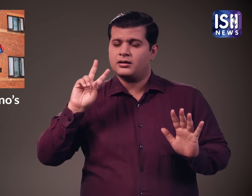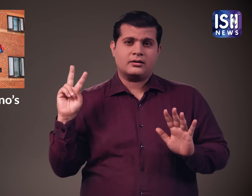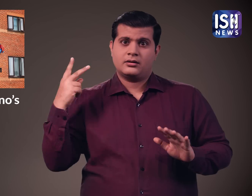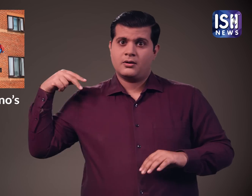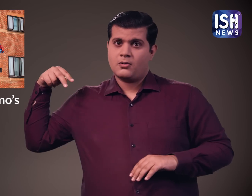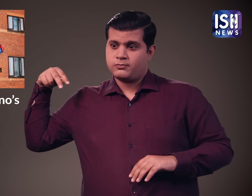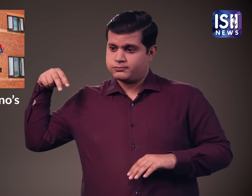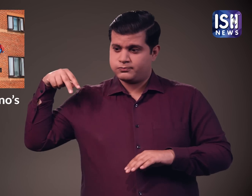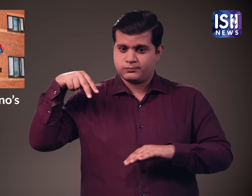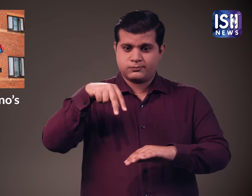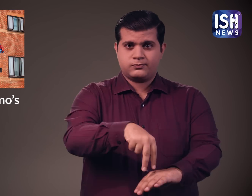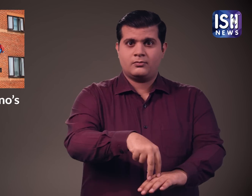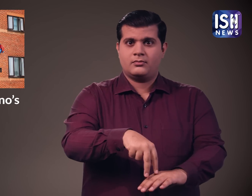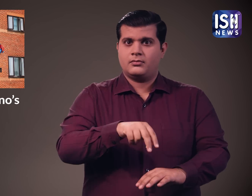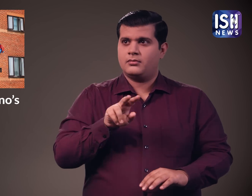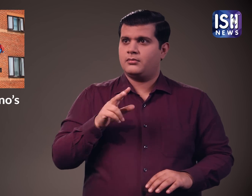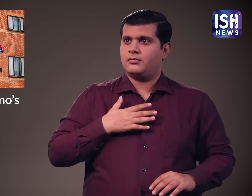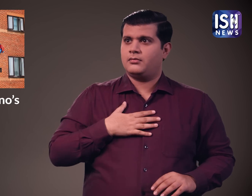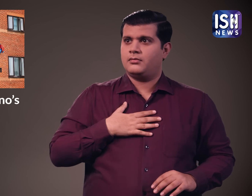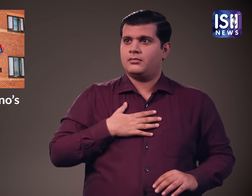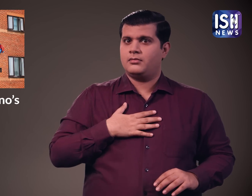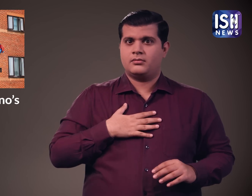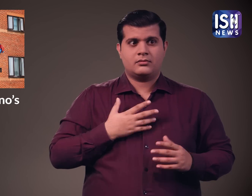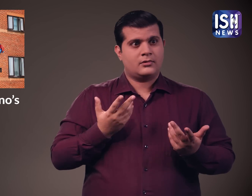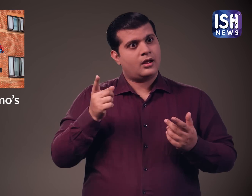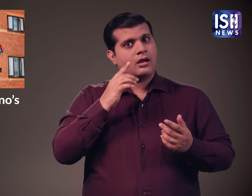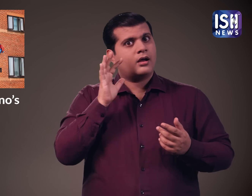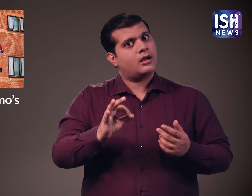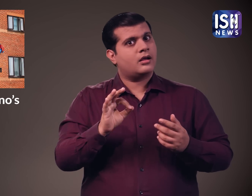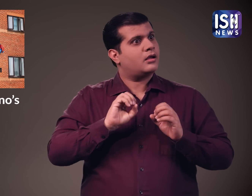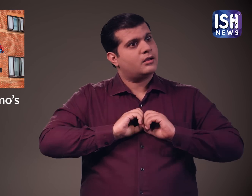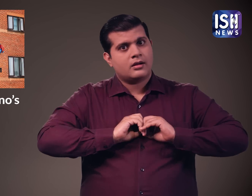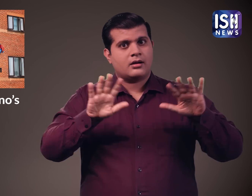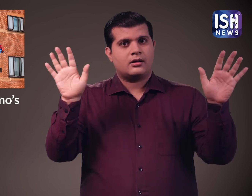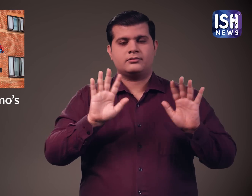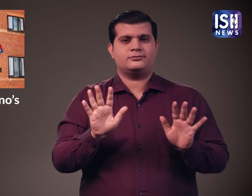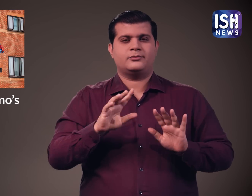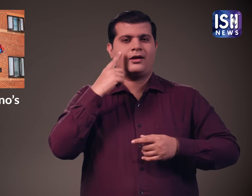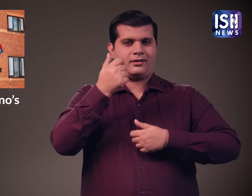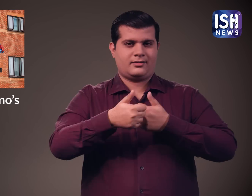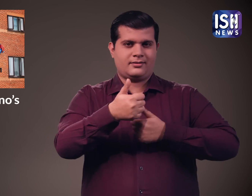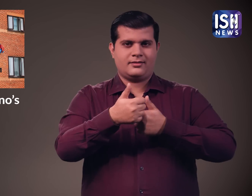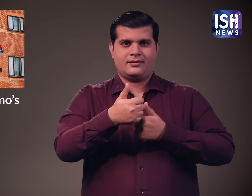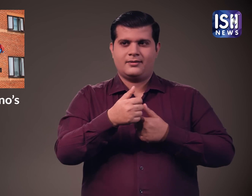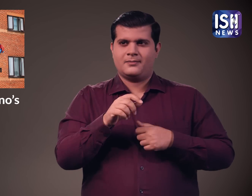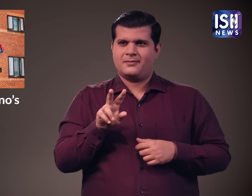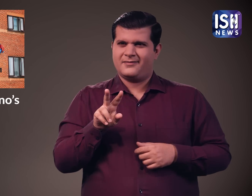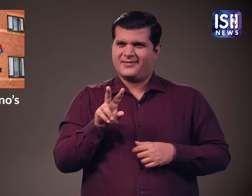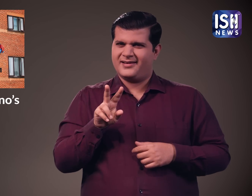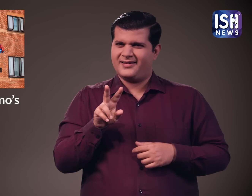यालग था वो उड़ता हुआ आया अद्भूत ये डिलिवरी का कोई व्यापक तरीका नहीं है ये सिर्फ एक प्रशिक्षन